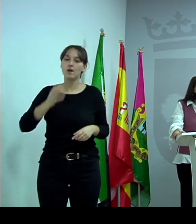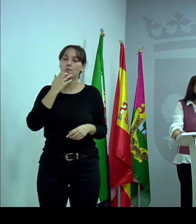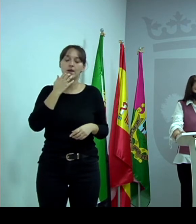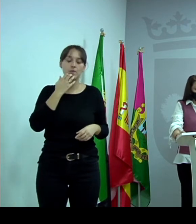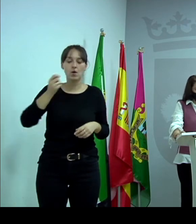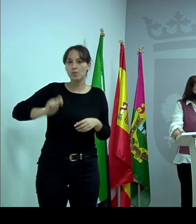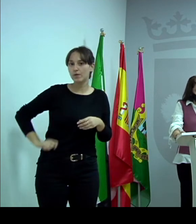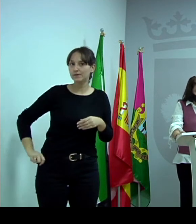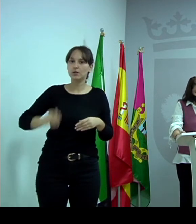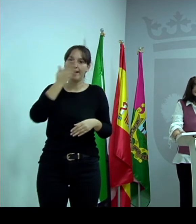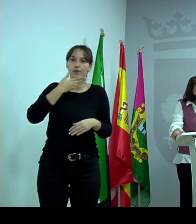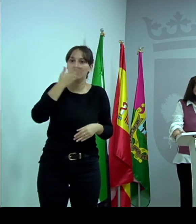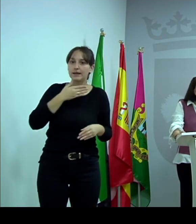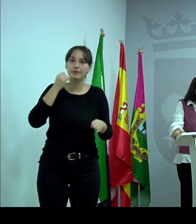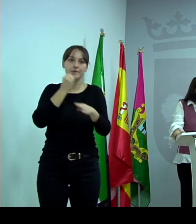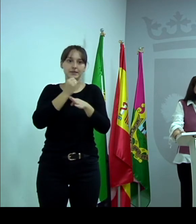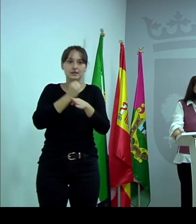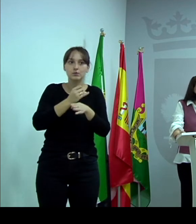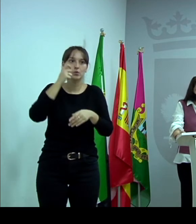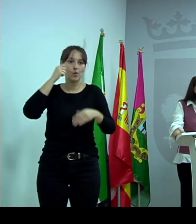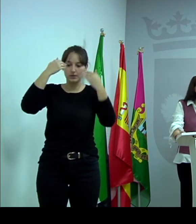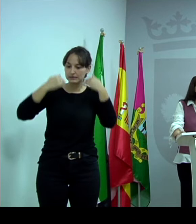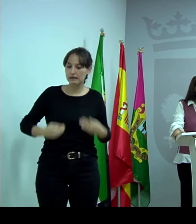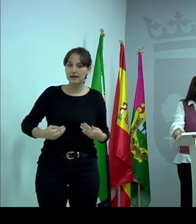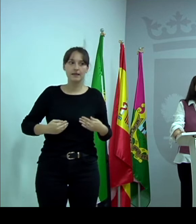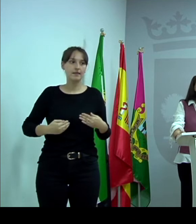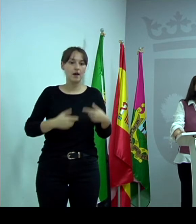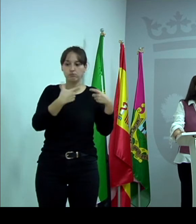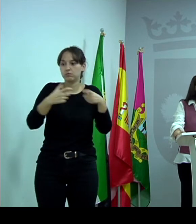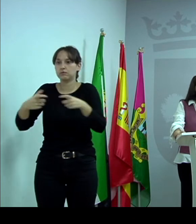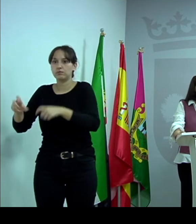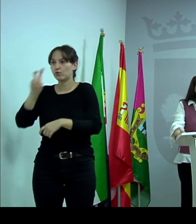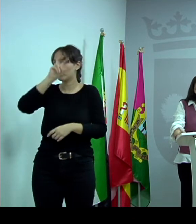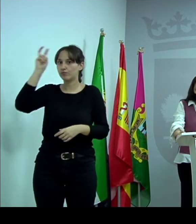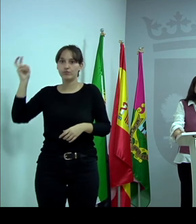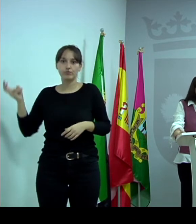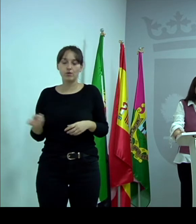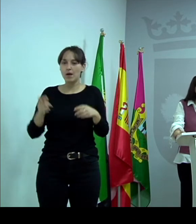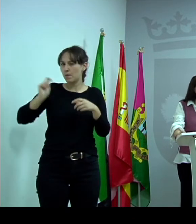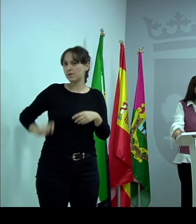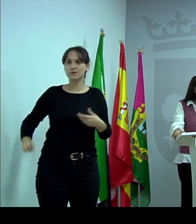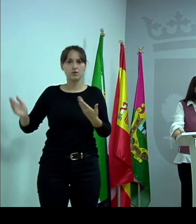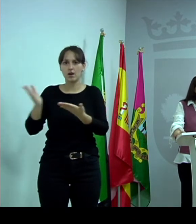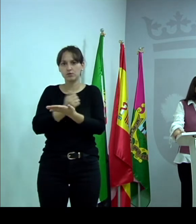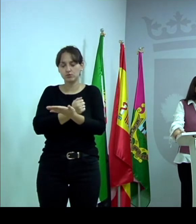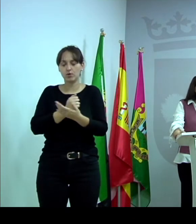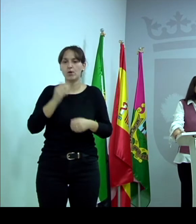educativos, de sanidad, de distintos ámbitos, a todos los profesionales, de colegios e institutos.